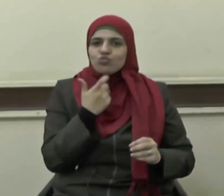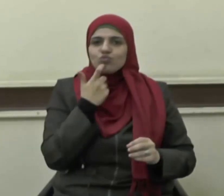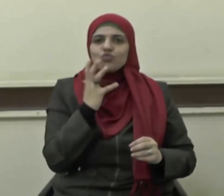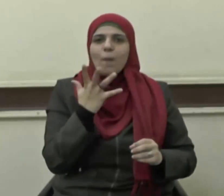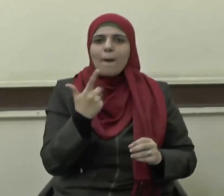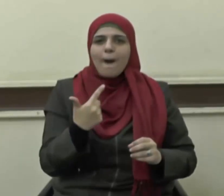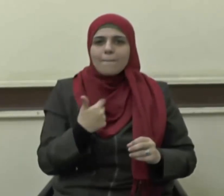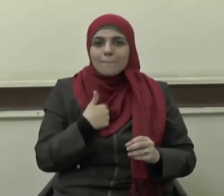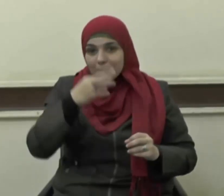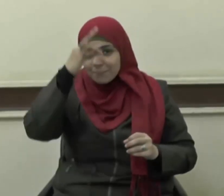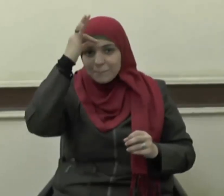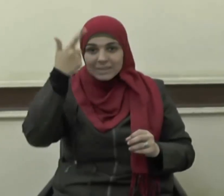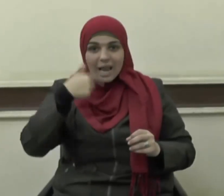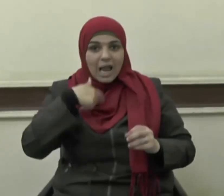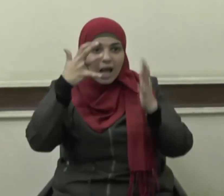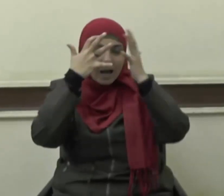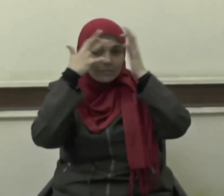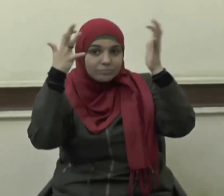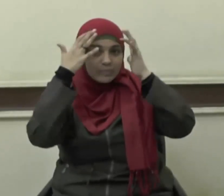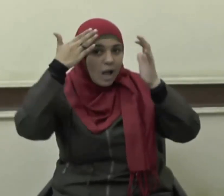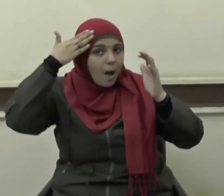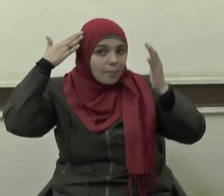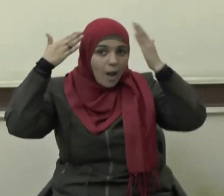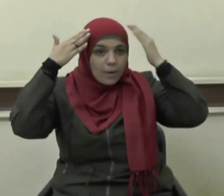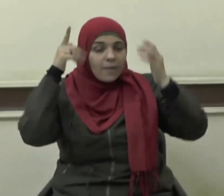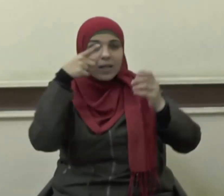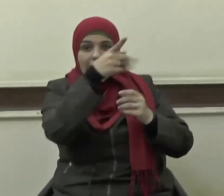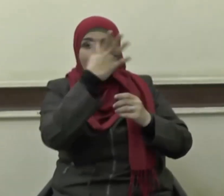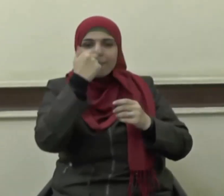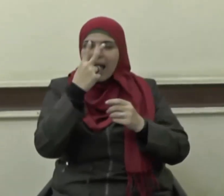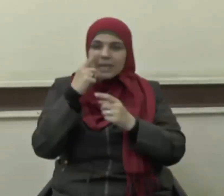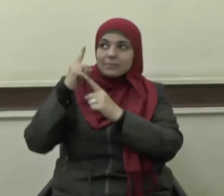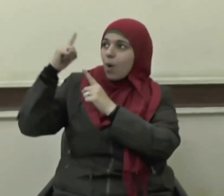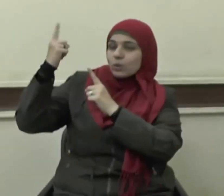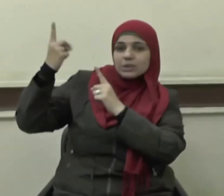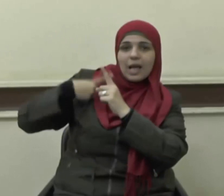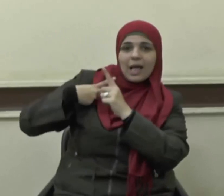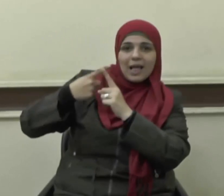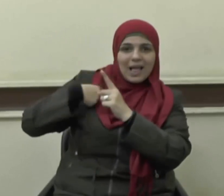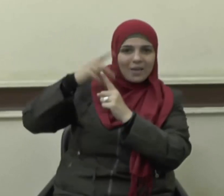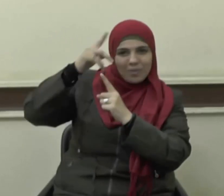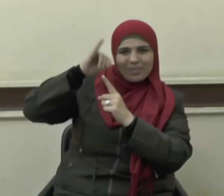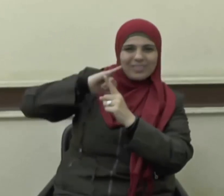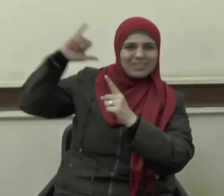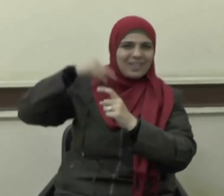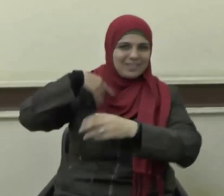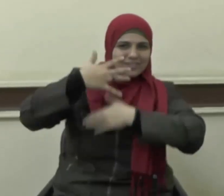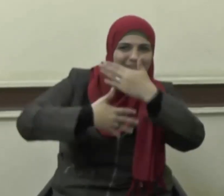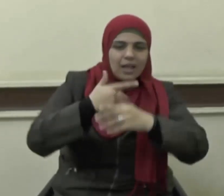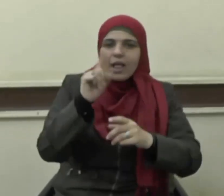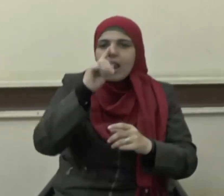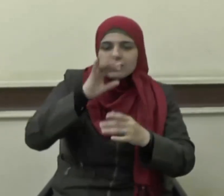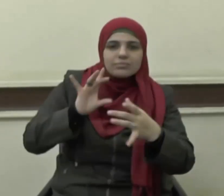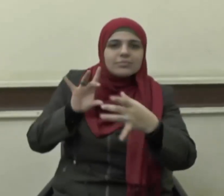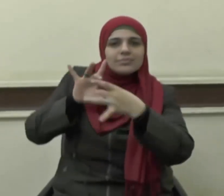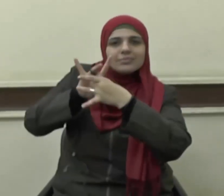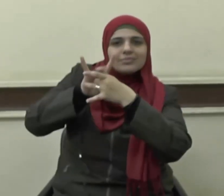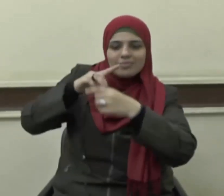يستفيدوا من حكمة وخبرة من سبقوهم من ذو الخبرة فالعلاقة بين الأجيال